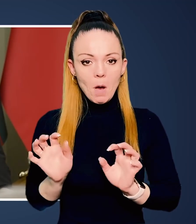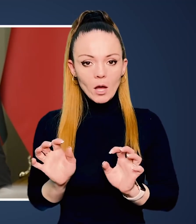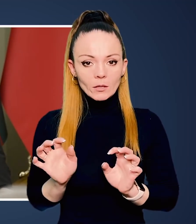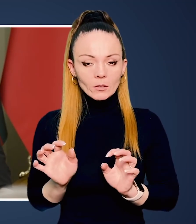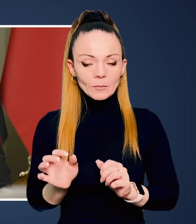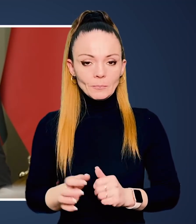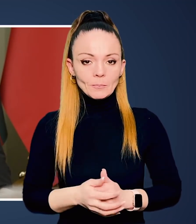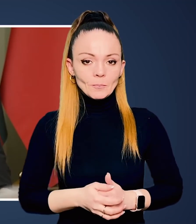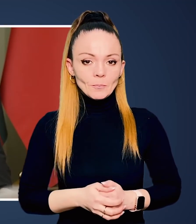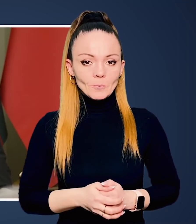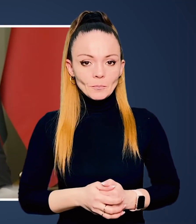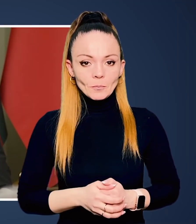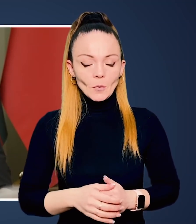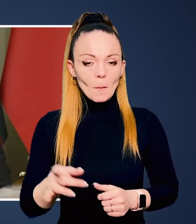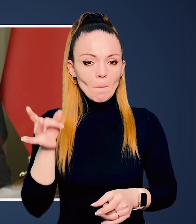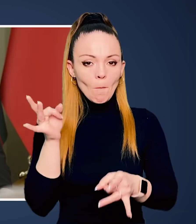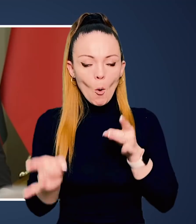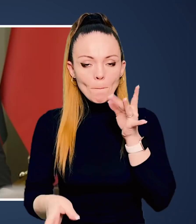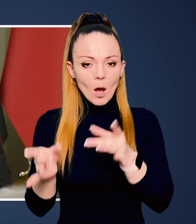і приймати.